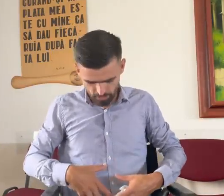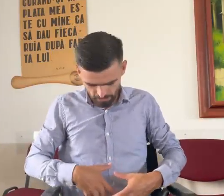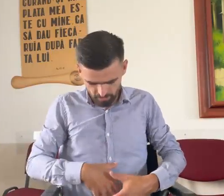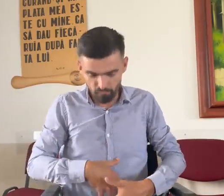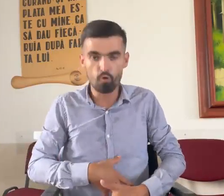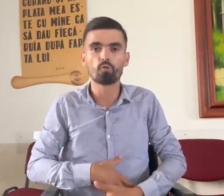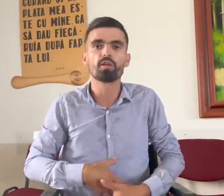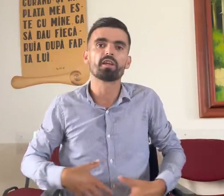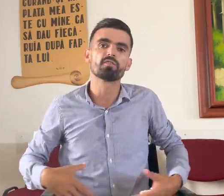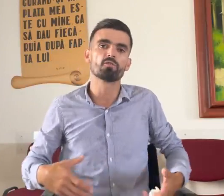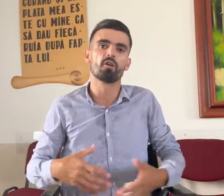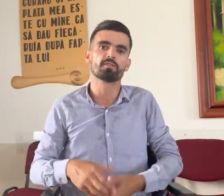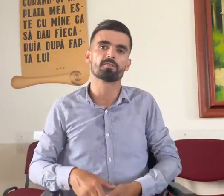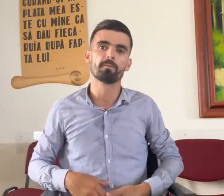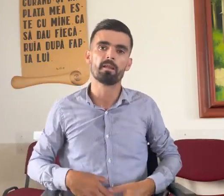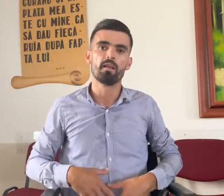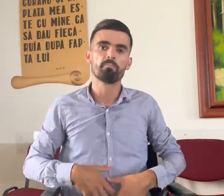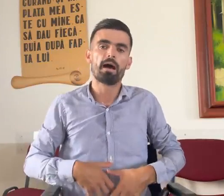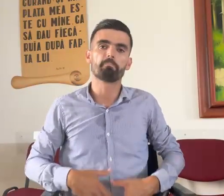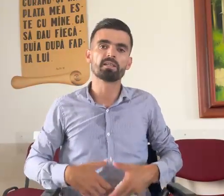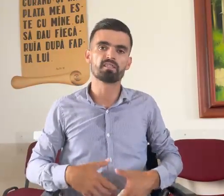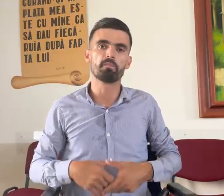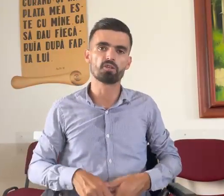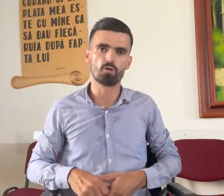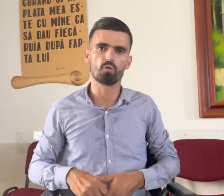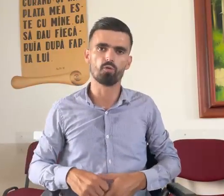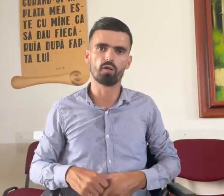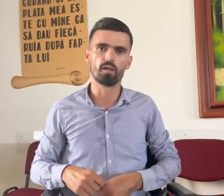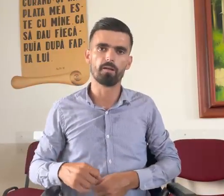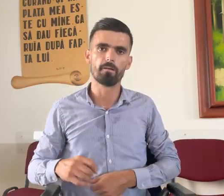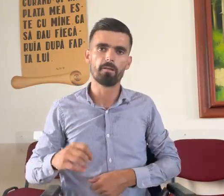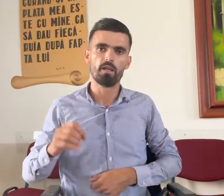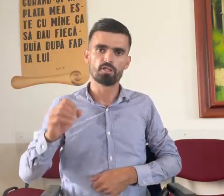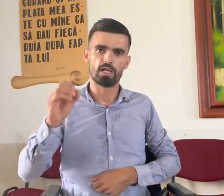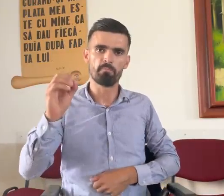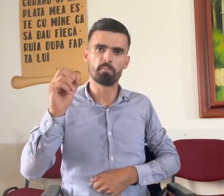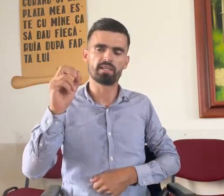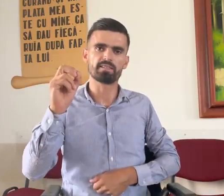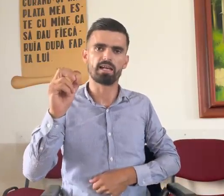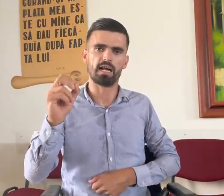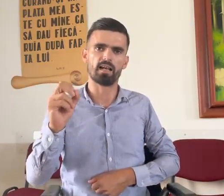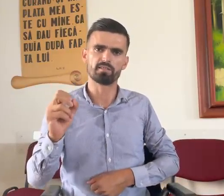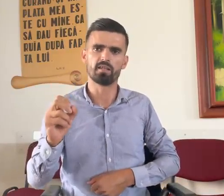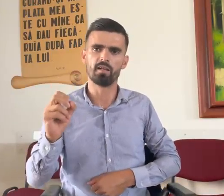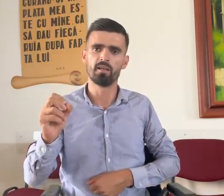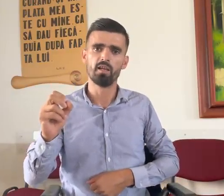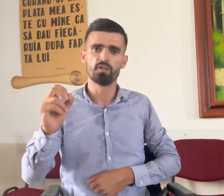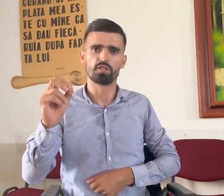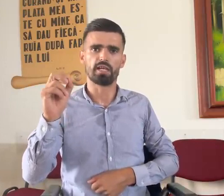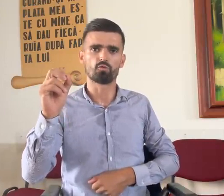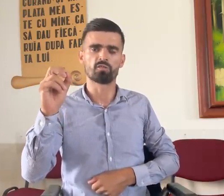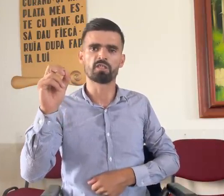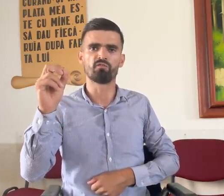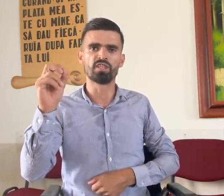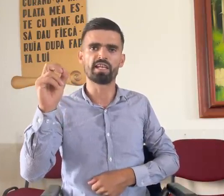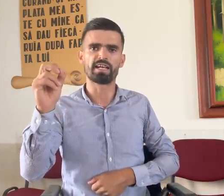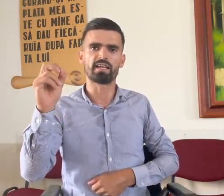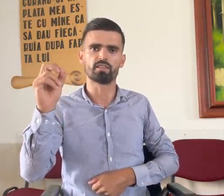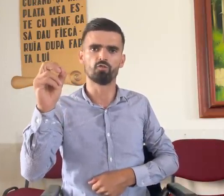știam că focul lui Hristos mi-a aprâns mijlocul și am mărs acasă și de atunci sunt vindecat în